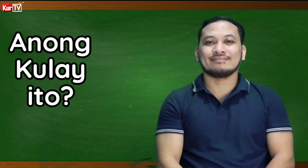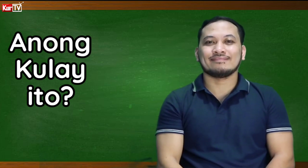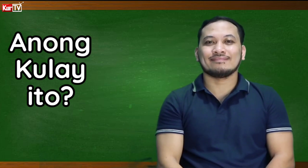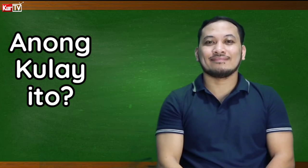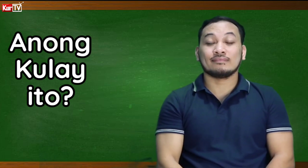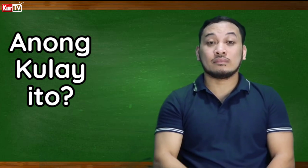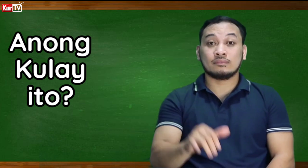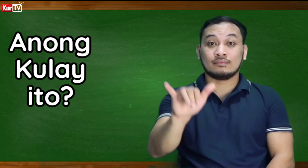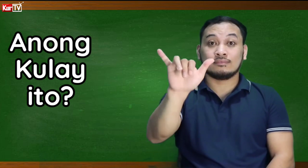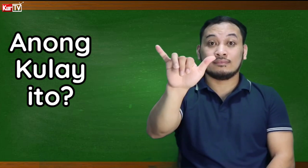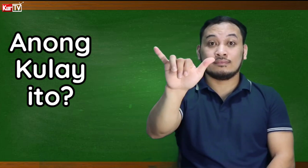vale